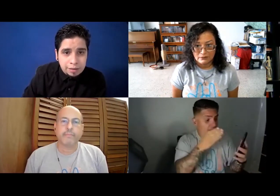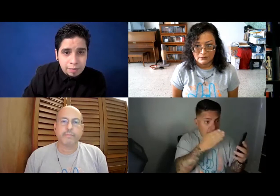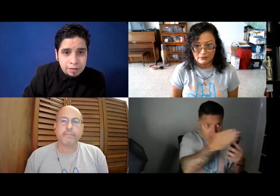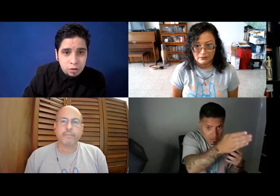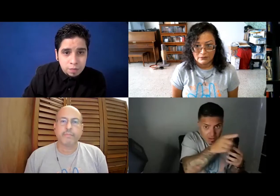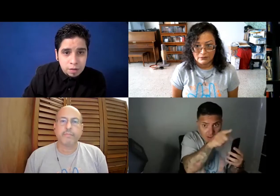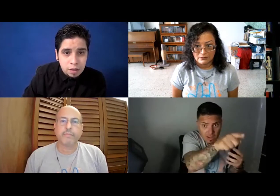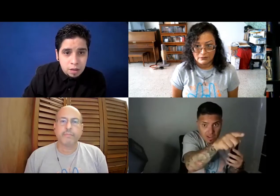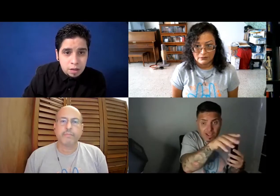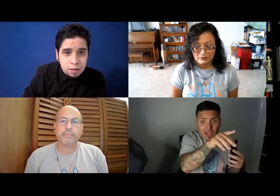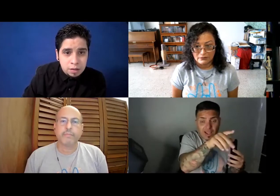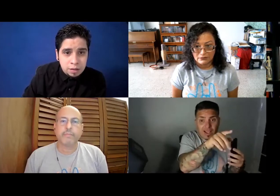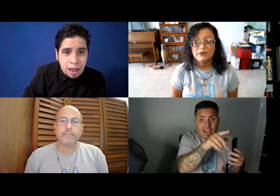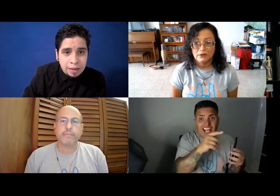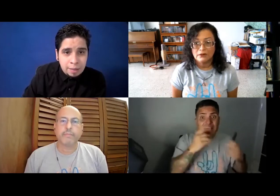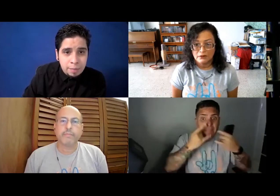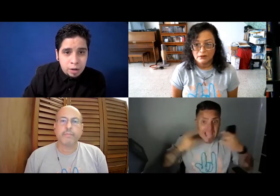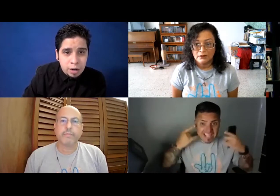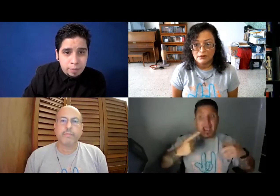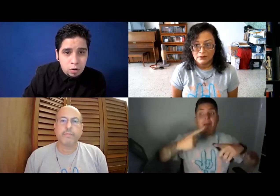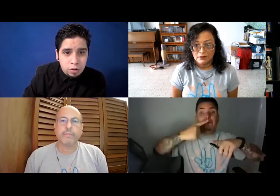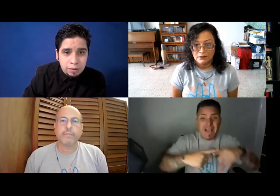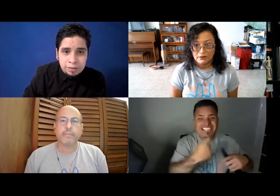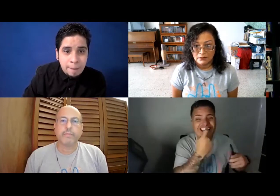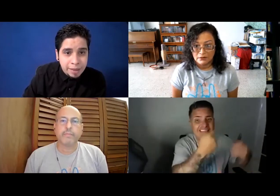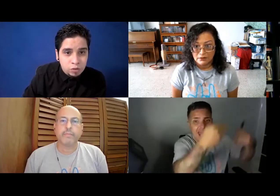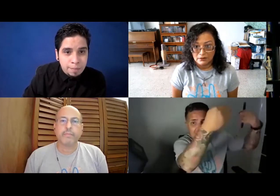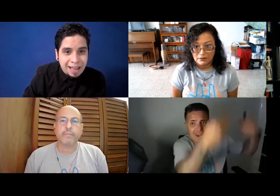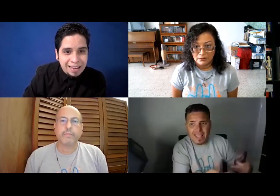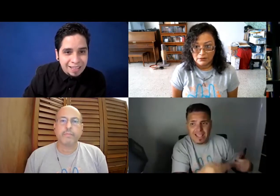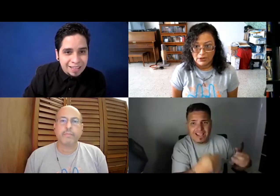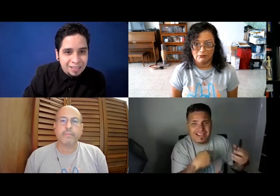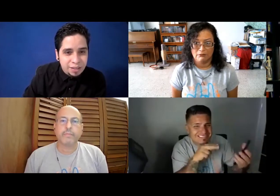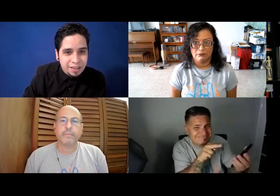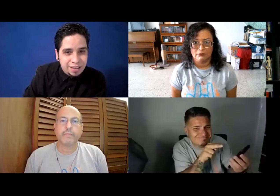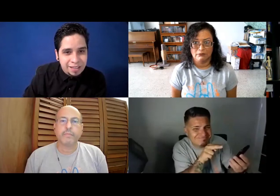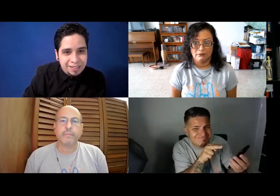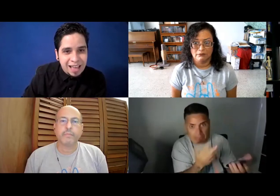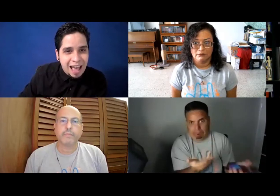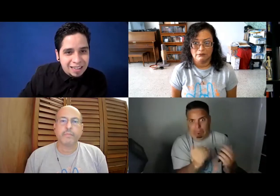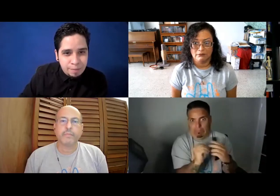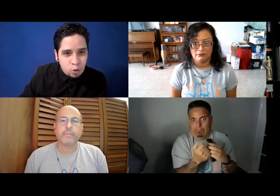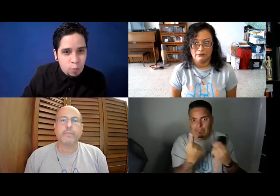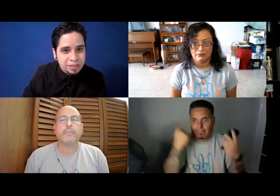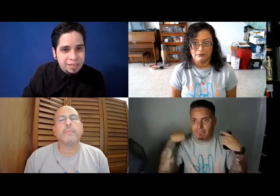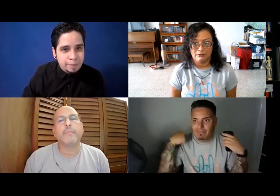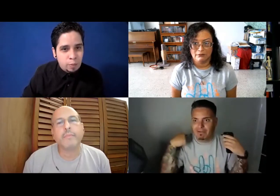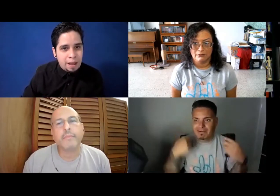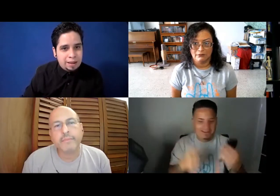servicio, y ahí también, por ejemplo, también usan mascarilla dentro de esas áreas que tampoco pueden entenderse, pero ¿para qué?